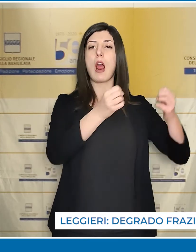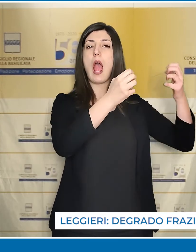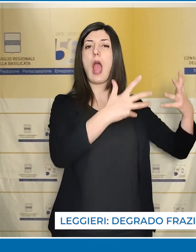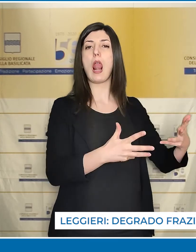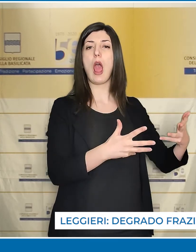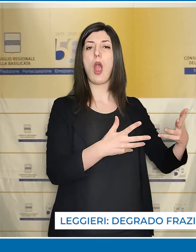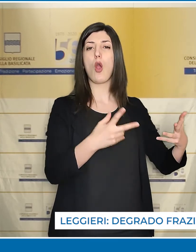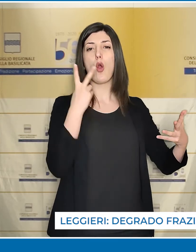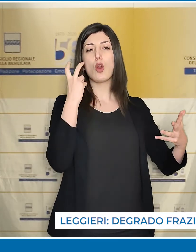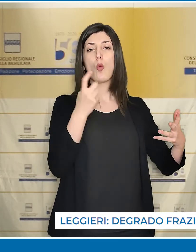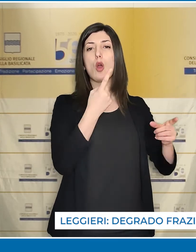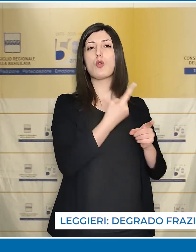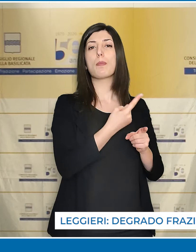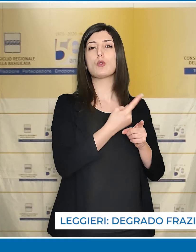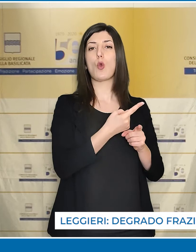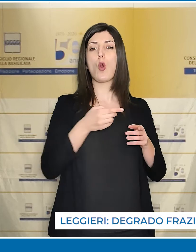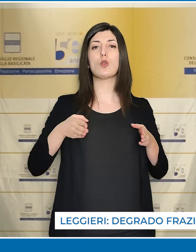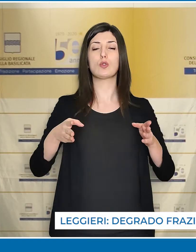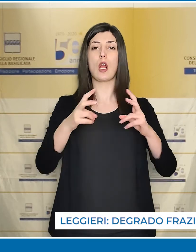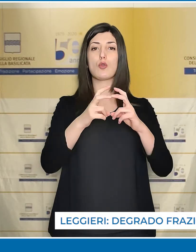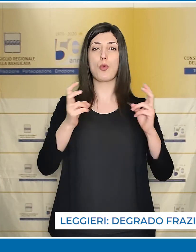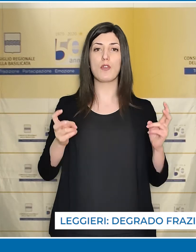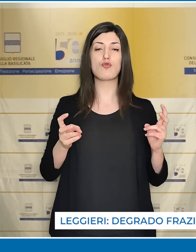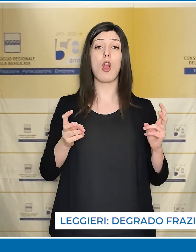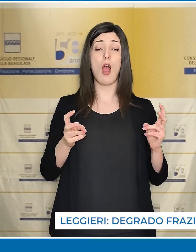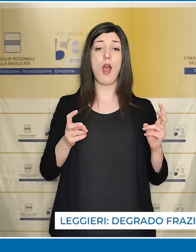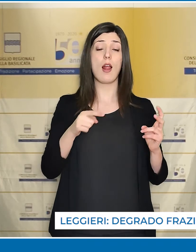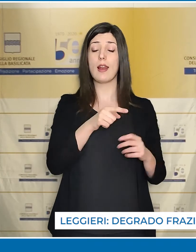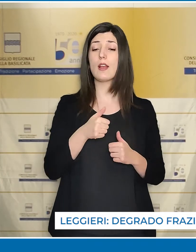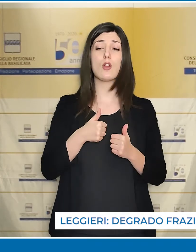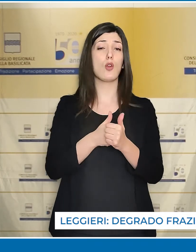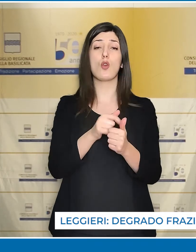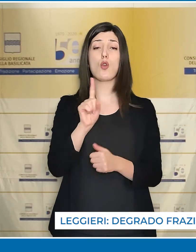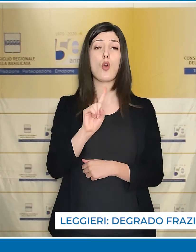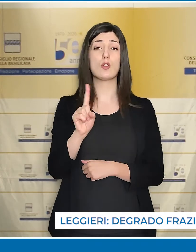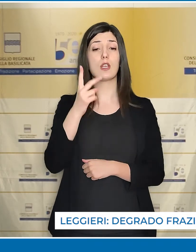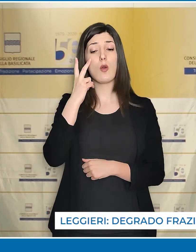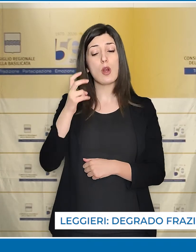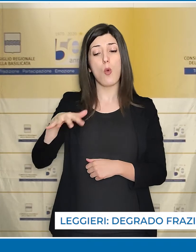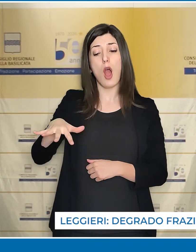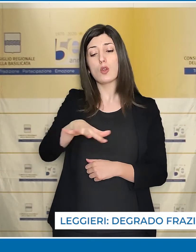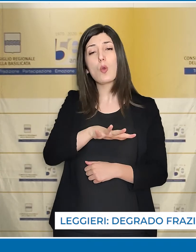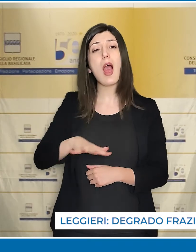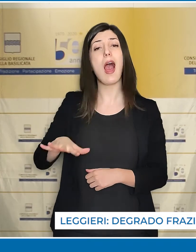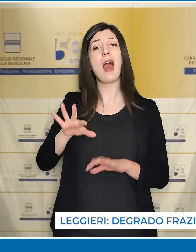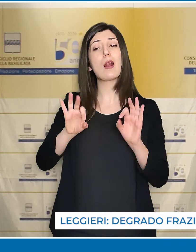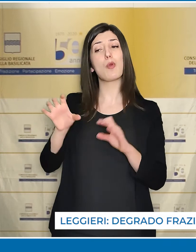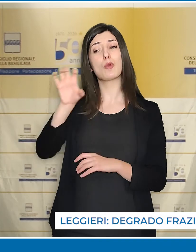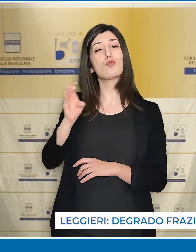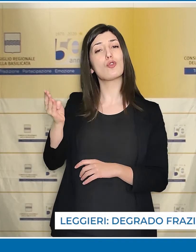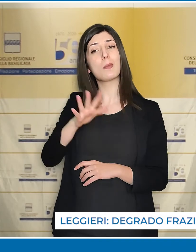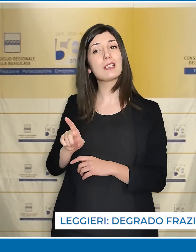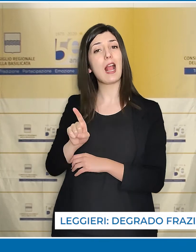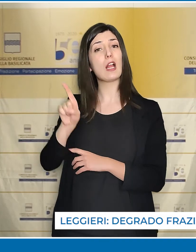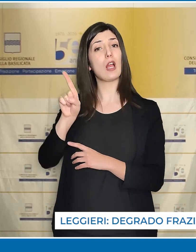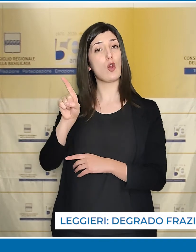fabbisogni delle strade provinciali non sta tenendo conto delle arterie dell'area nord della